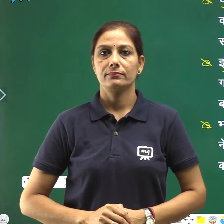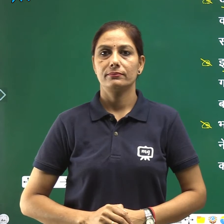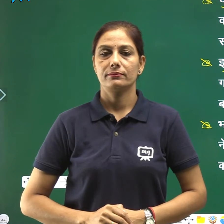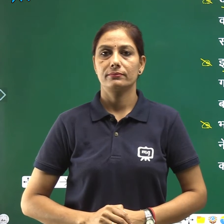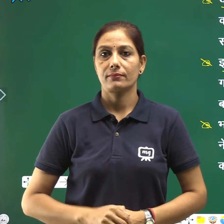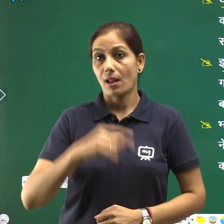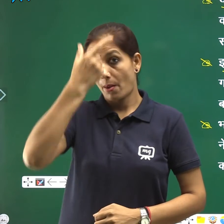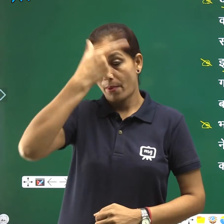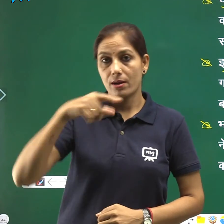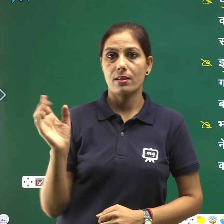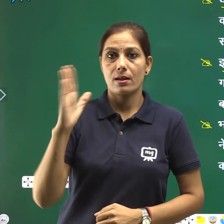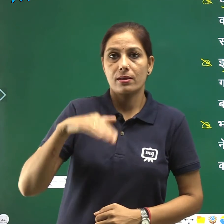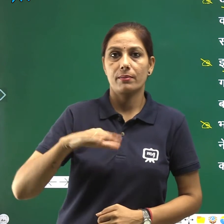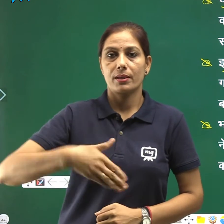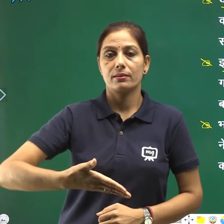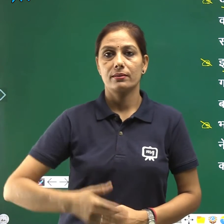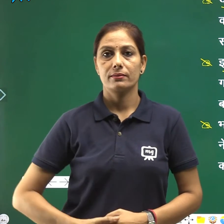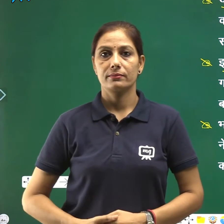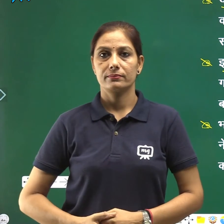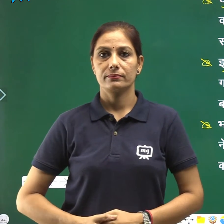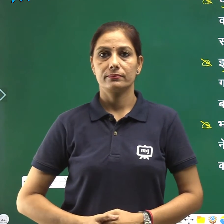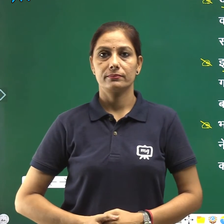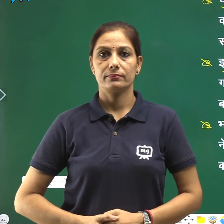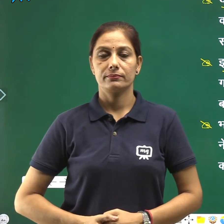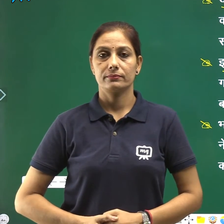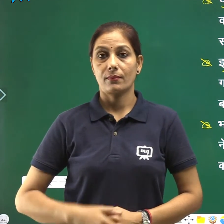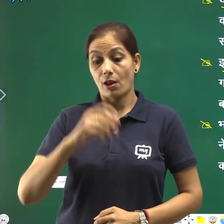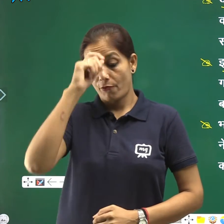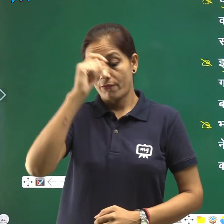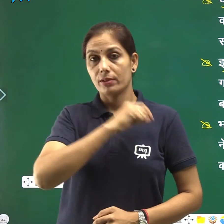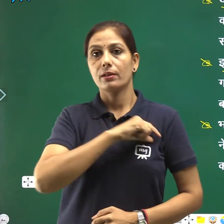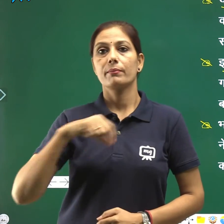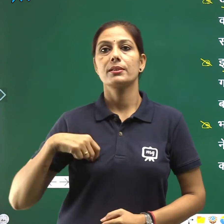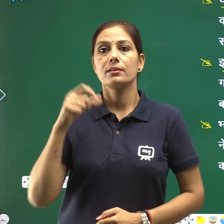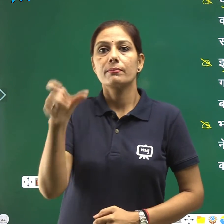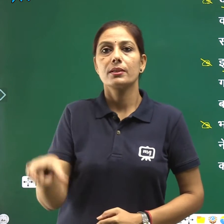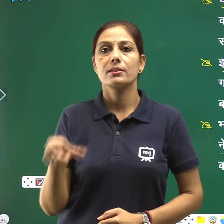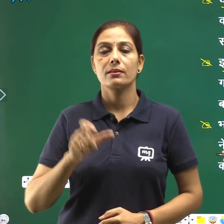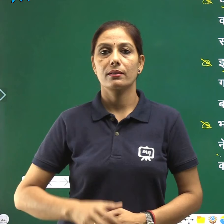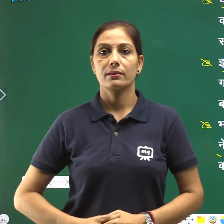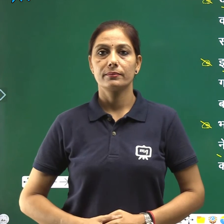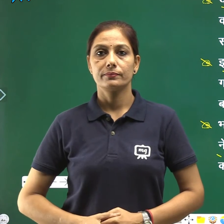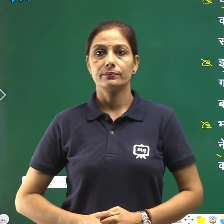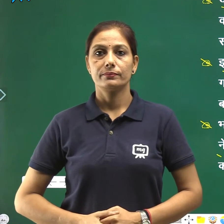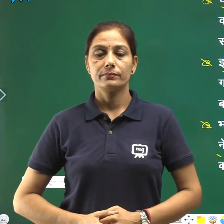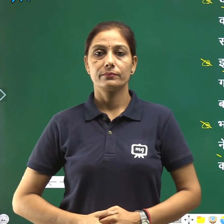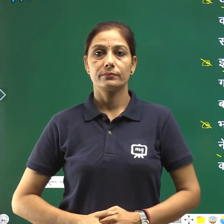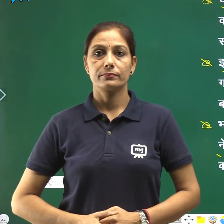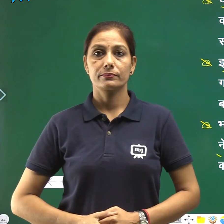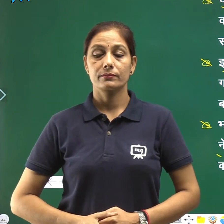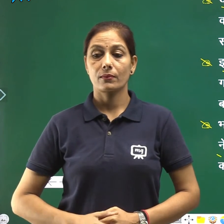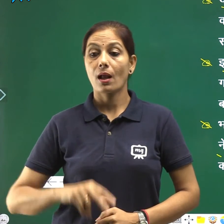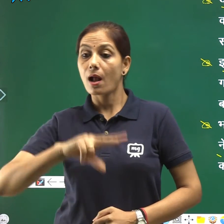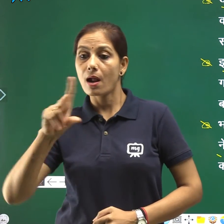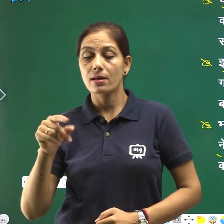भारत आने के बाद फादर ने पादरियों